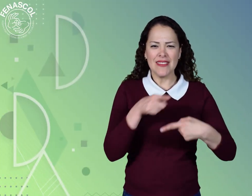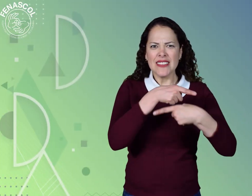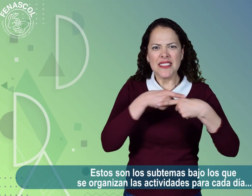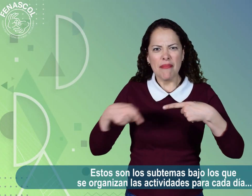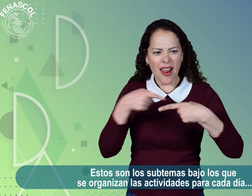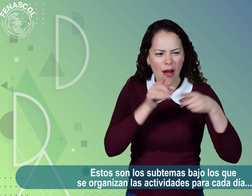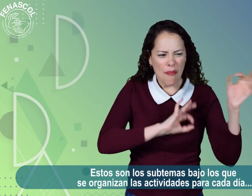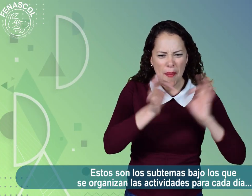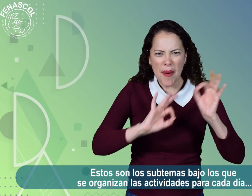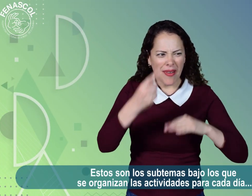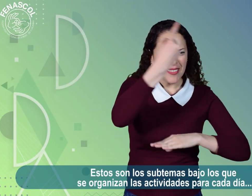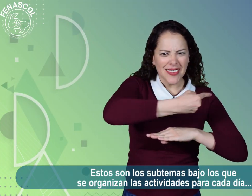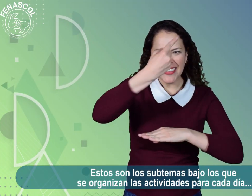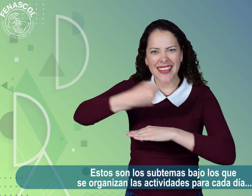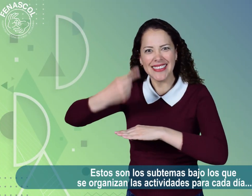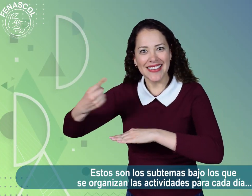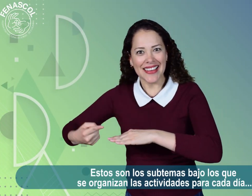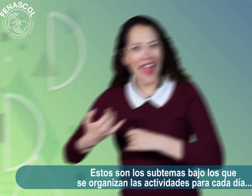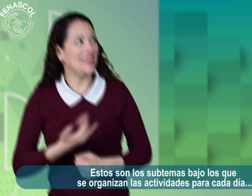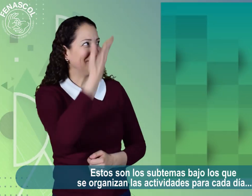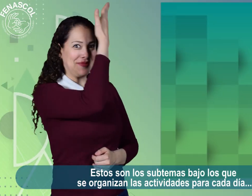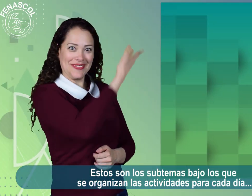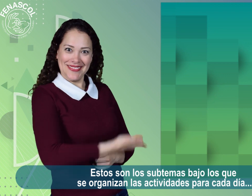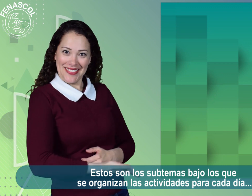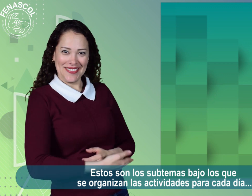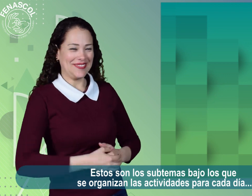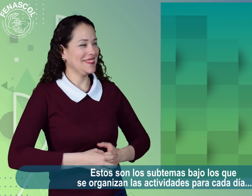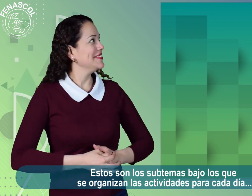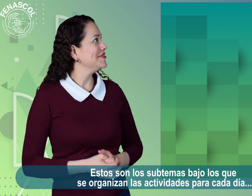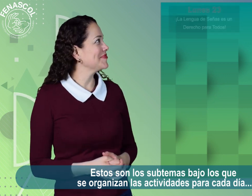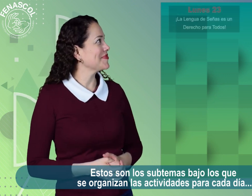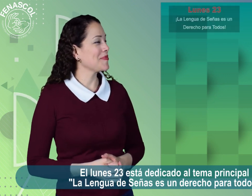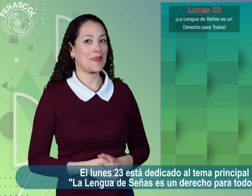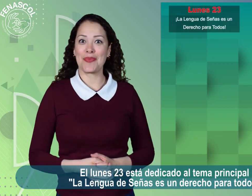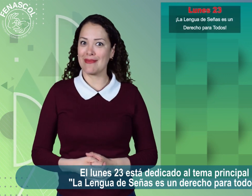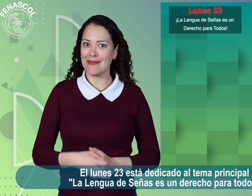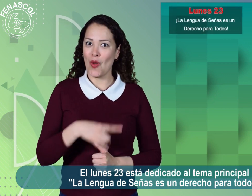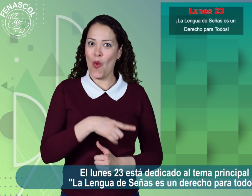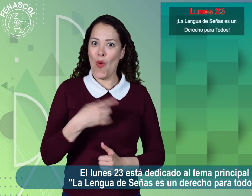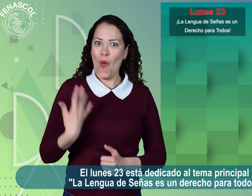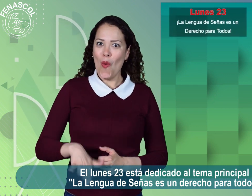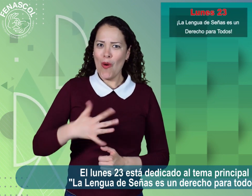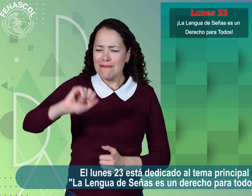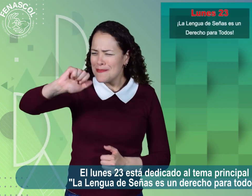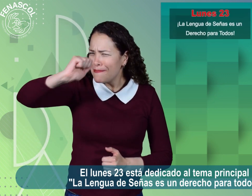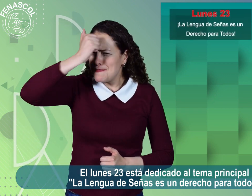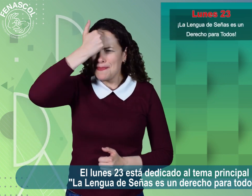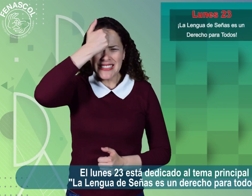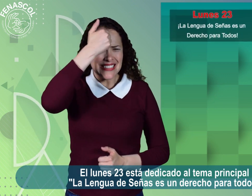Estos son los subtemas bajo los que se organizan las actividades para cada día. El lunes 23 está dedicado al tema